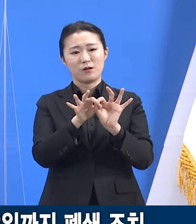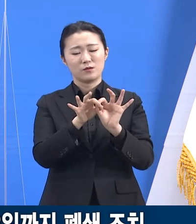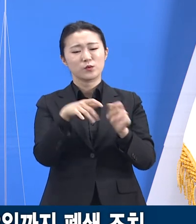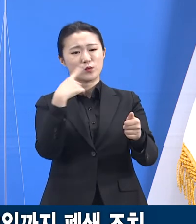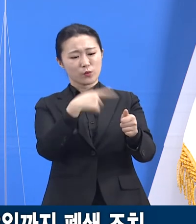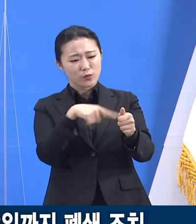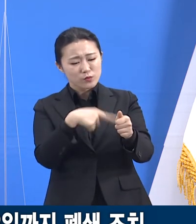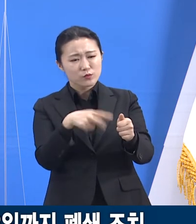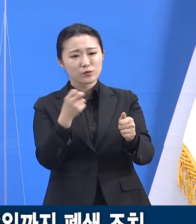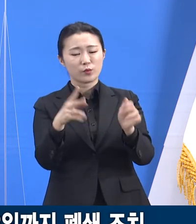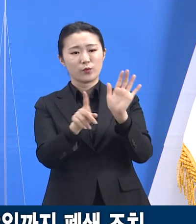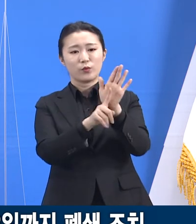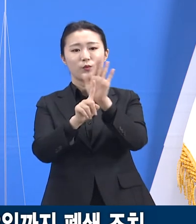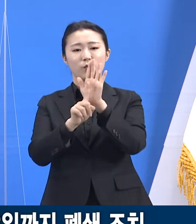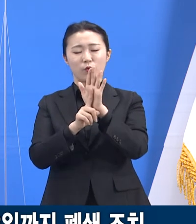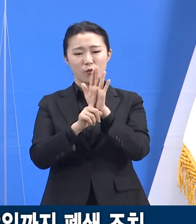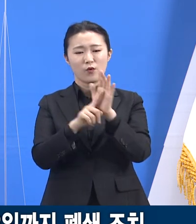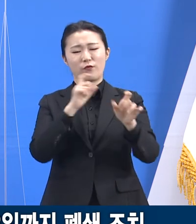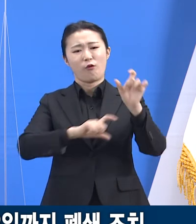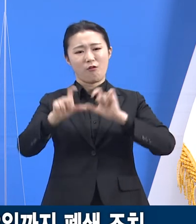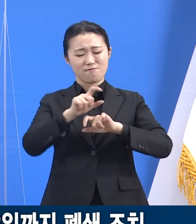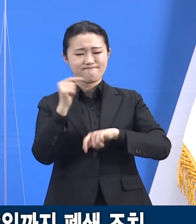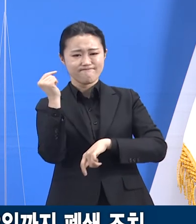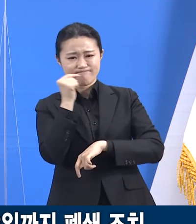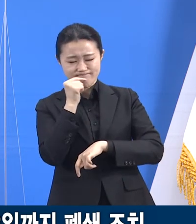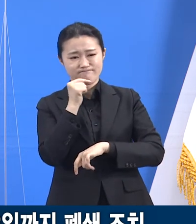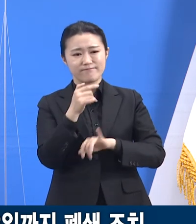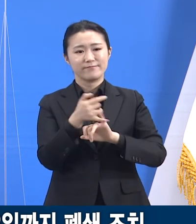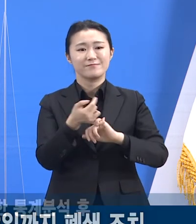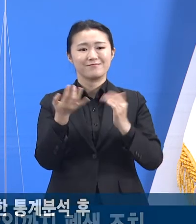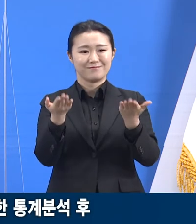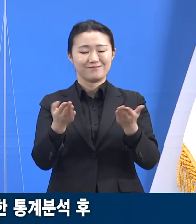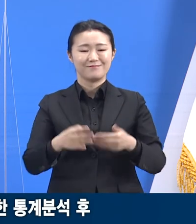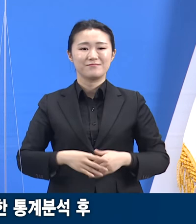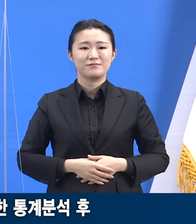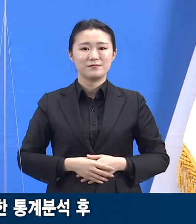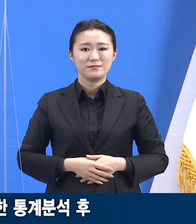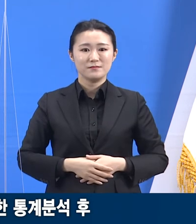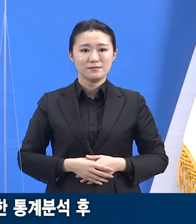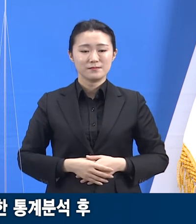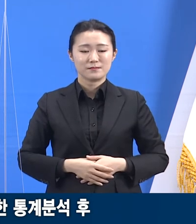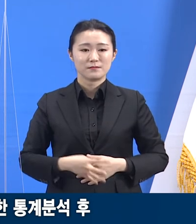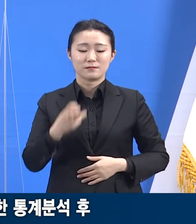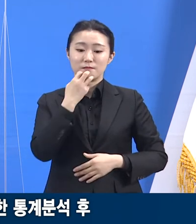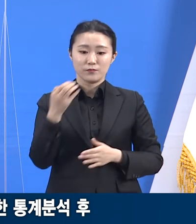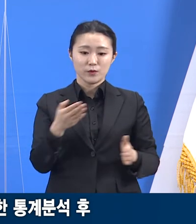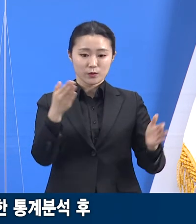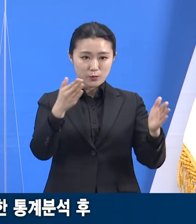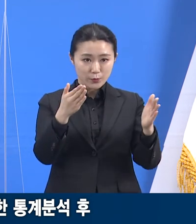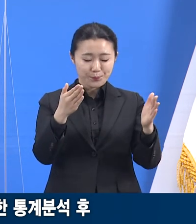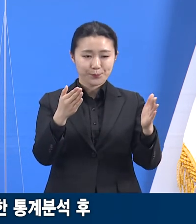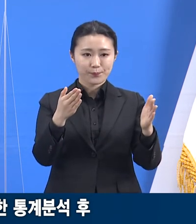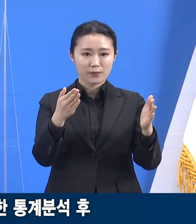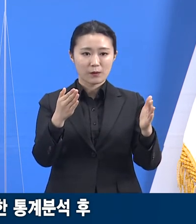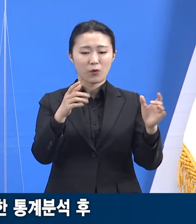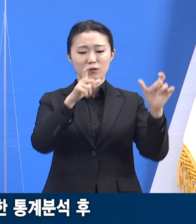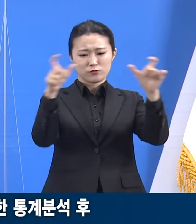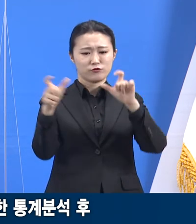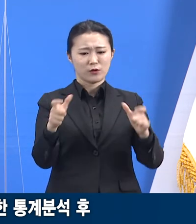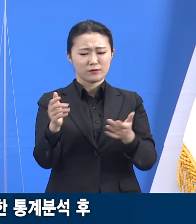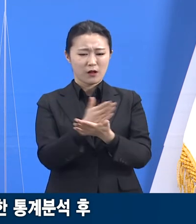도내 31개 시군을 9개 생활 권역으로 구분하여 통계 분석하면서 대응 정책을 세우고 있습니다.